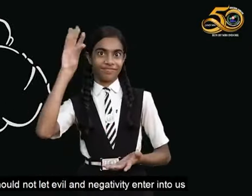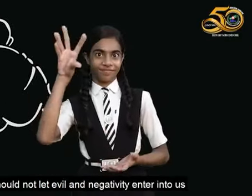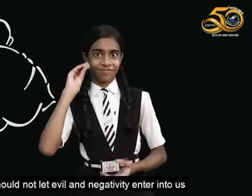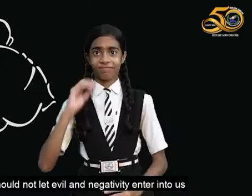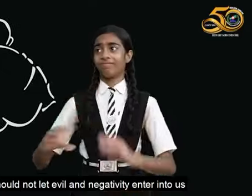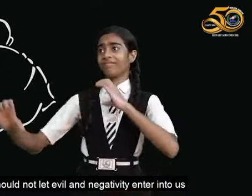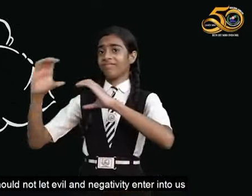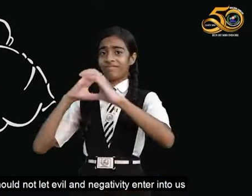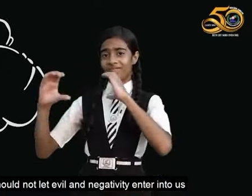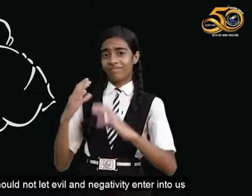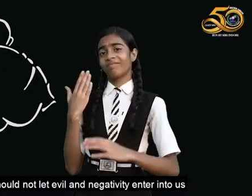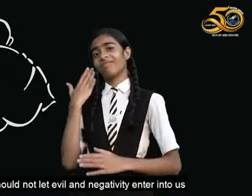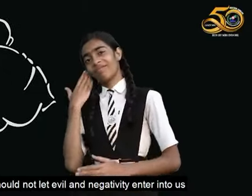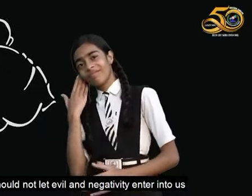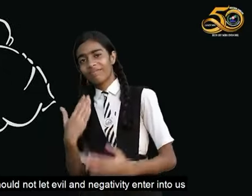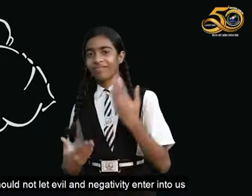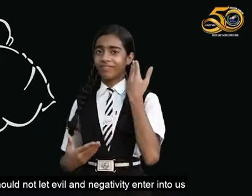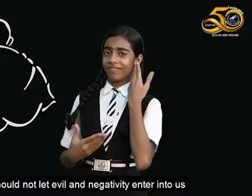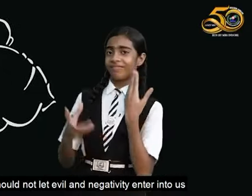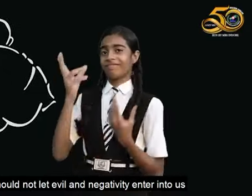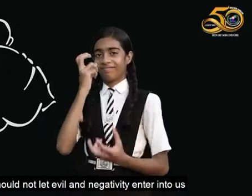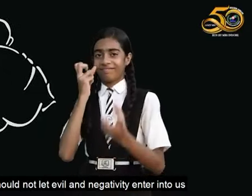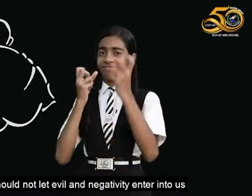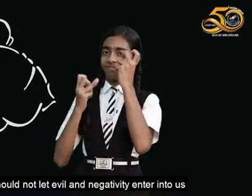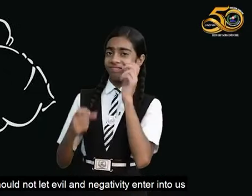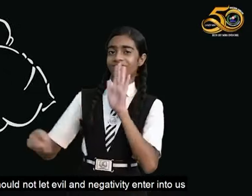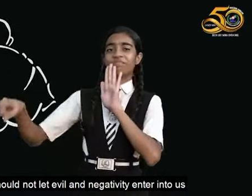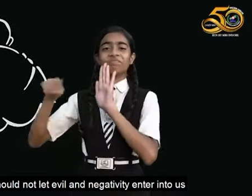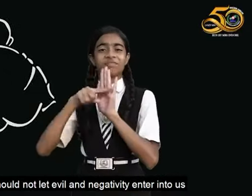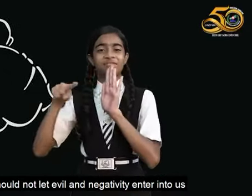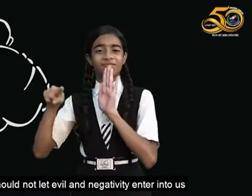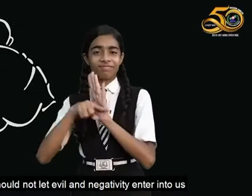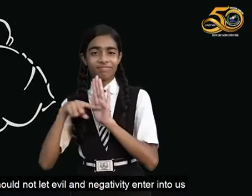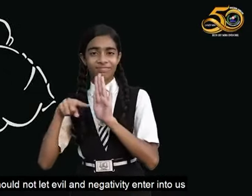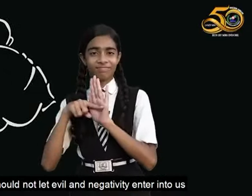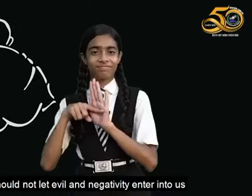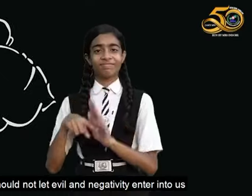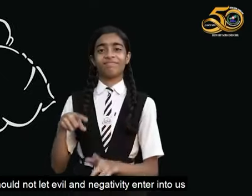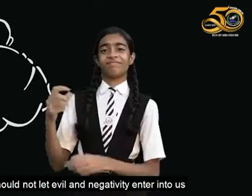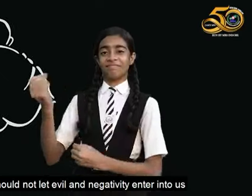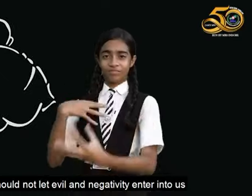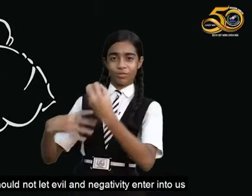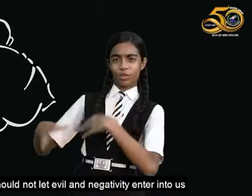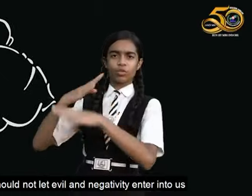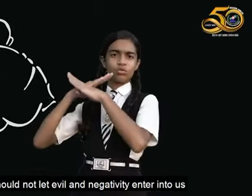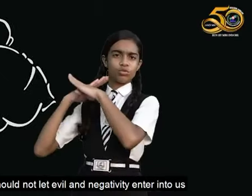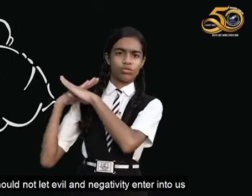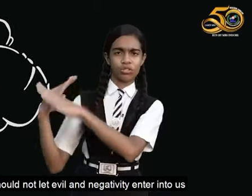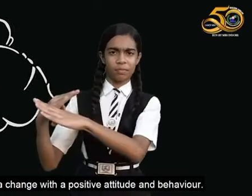कि किसी भी प्रकार की नकारात्मकता को हमें हमारे अंदर ग्रहन नहीं करना चाहिए तथा उसे रोकना चाहिए